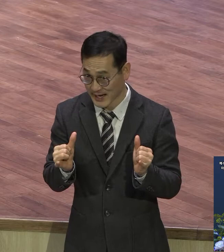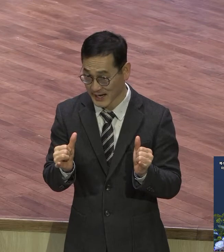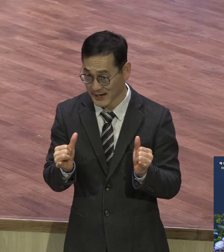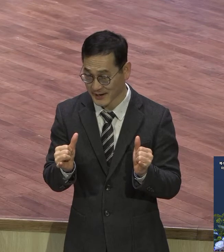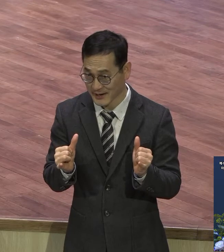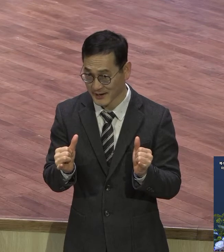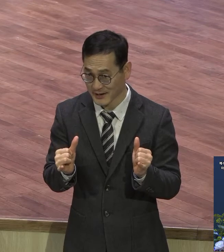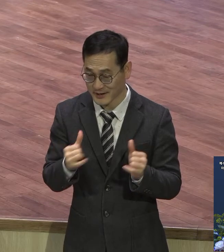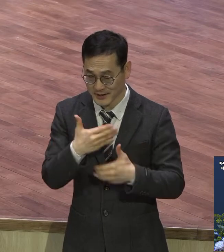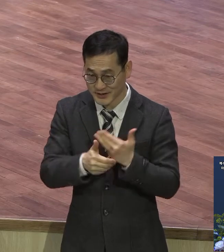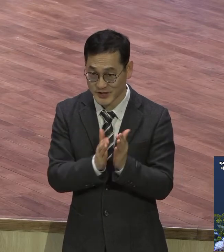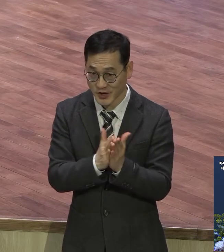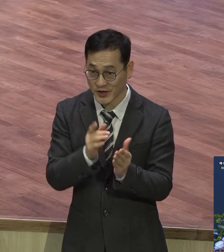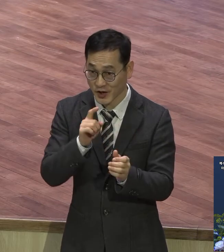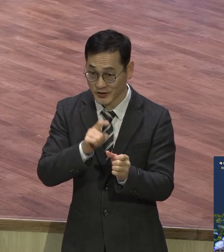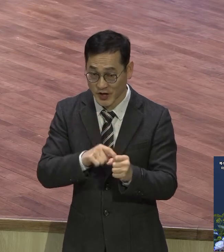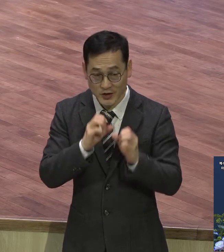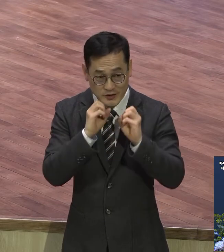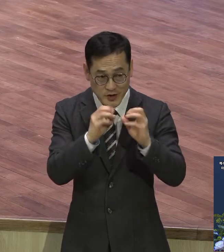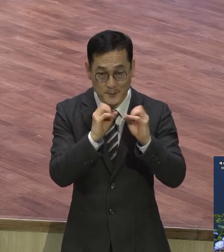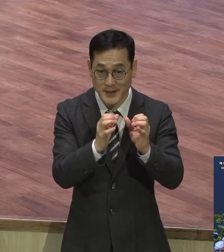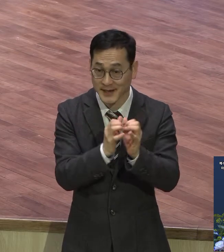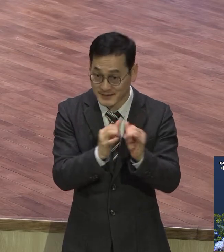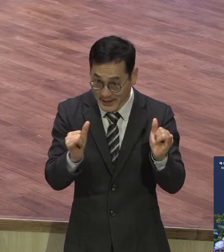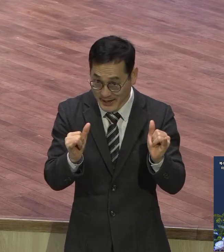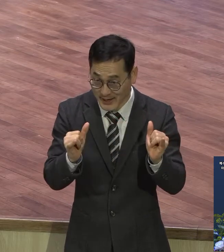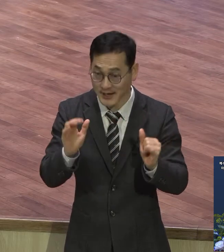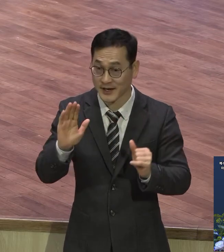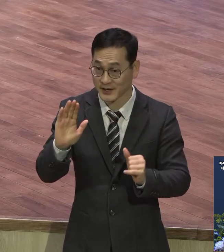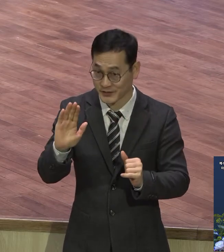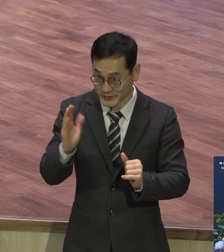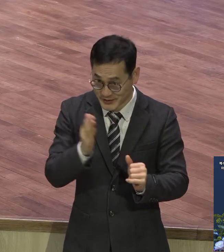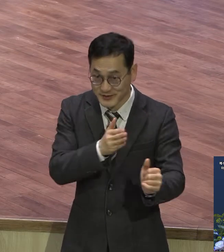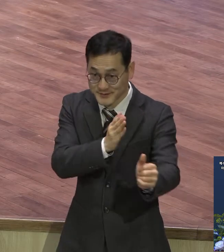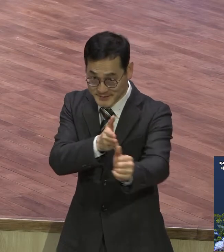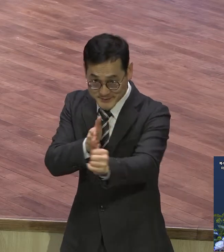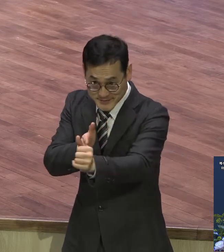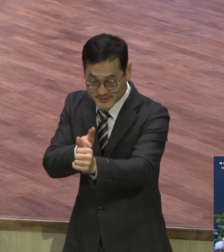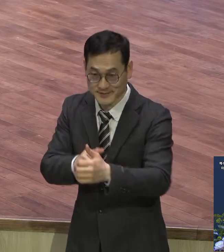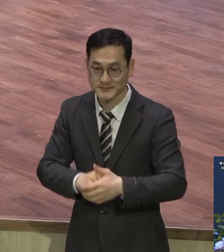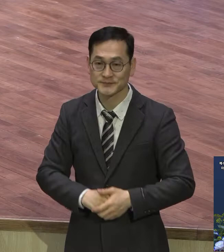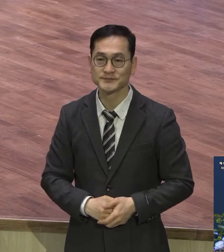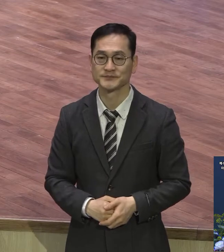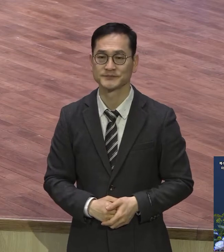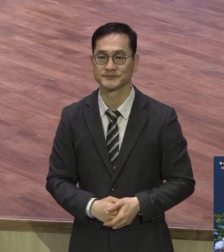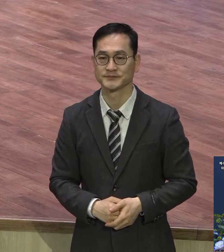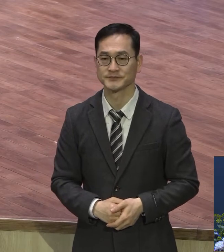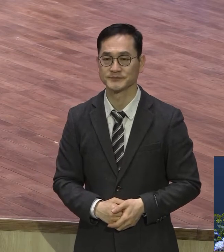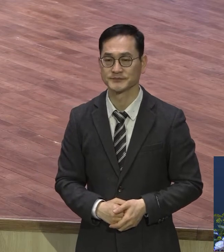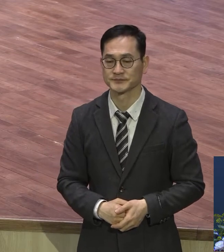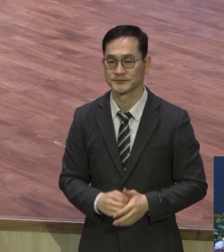당당히 서게 되기를 주님으로 축복합니다. 그럼 첫째로 온유한자의 복입니다.